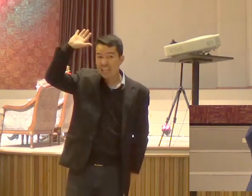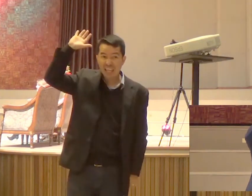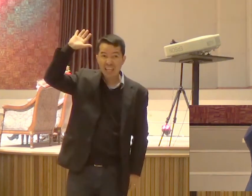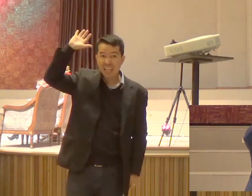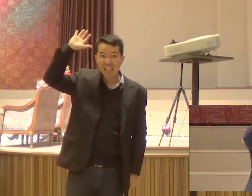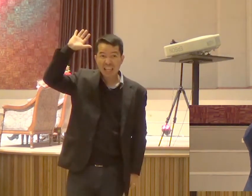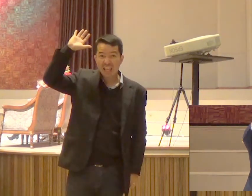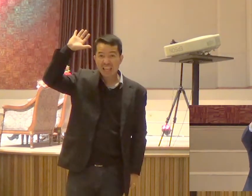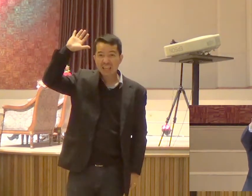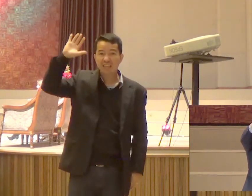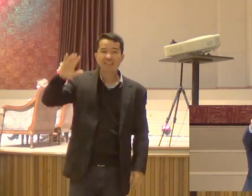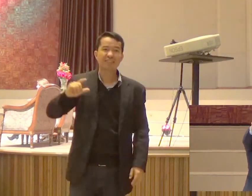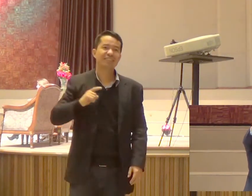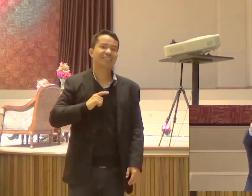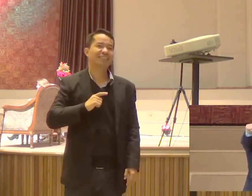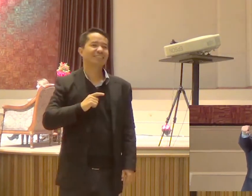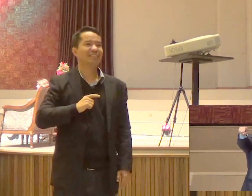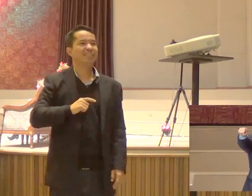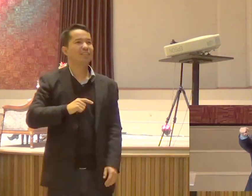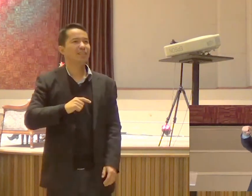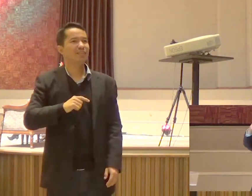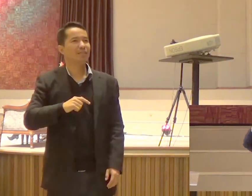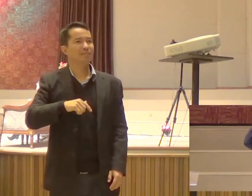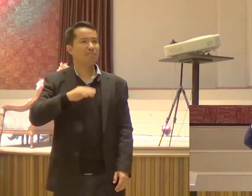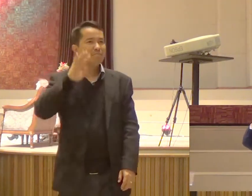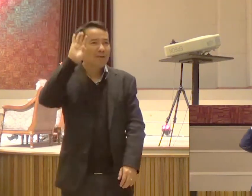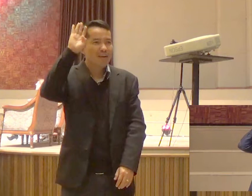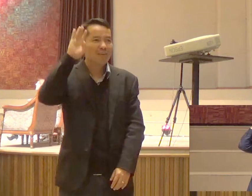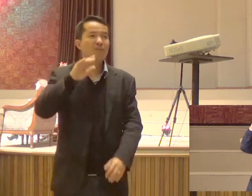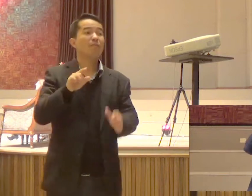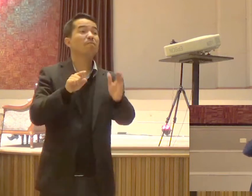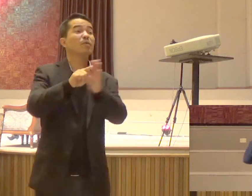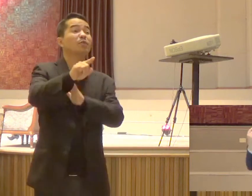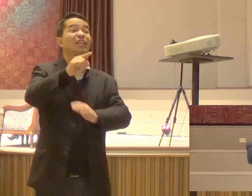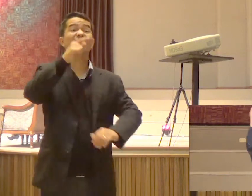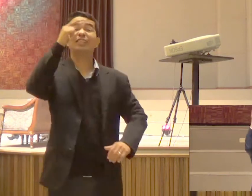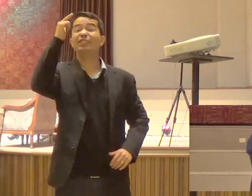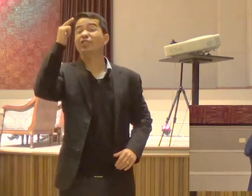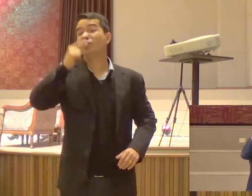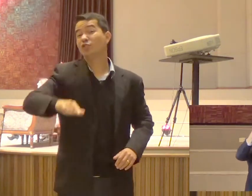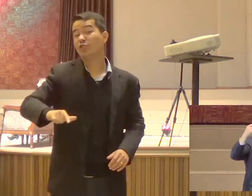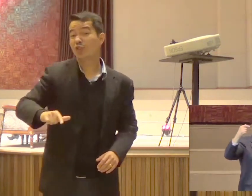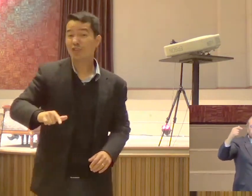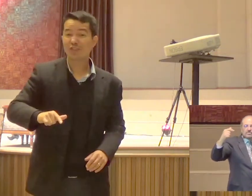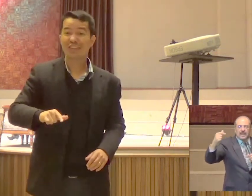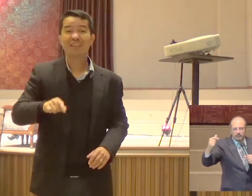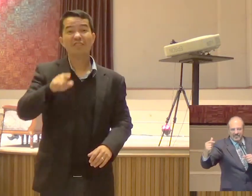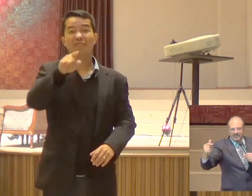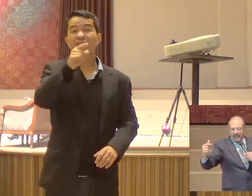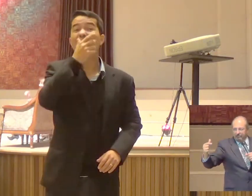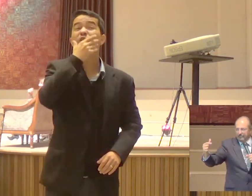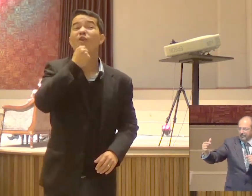Tem menos mãos Do que homens Levantados Eu vou perguntar De novo Porque as vezes Era aquele momento Você estava No zap zap